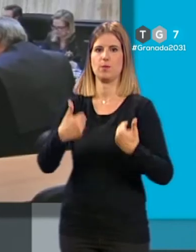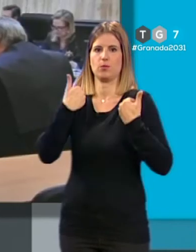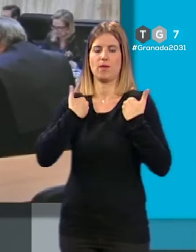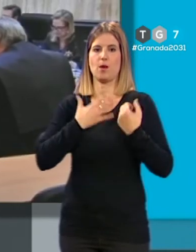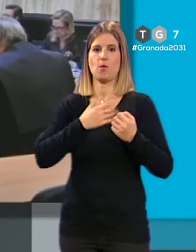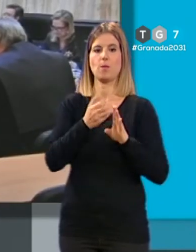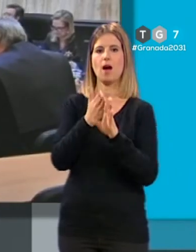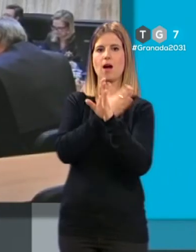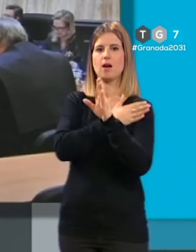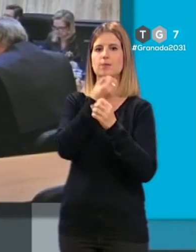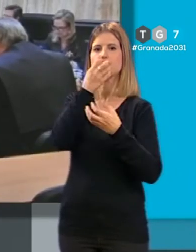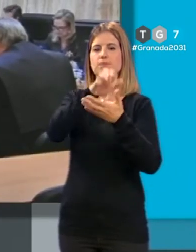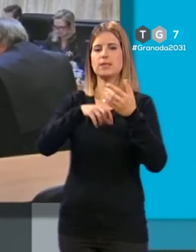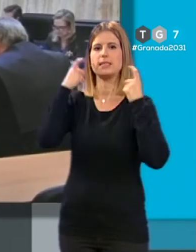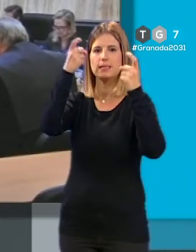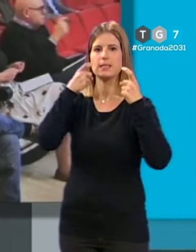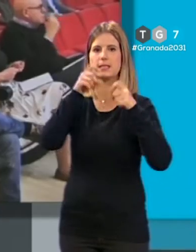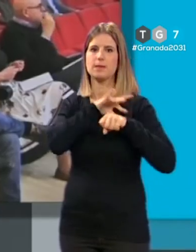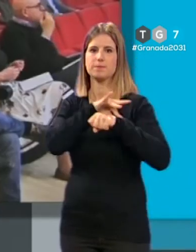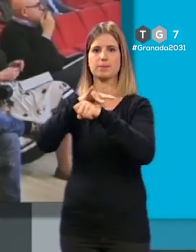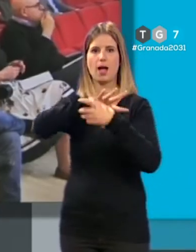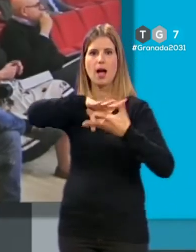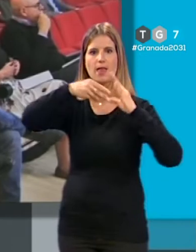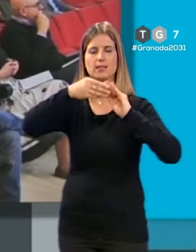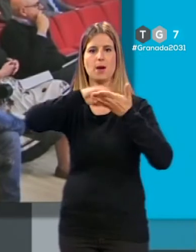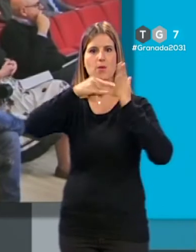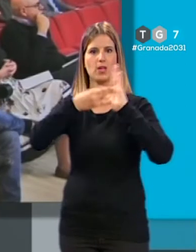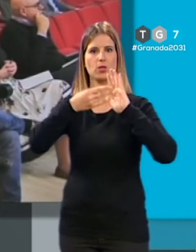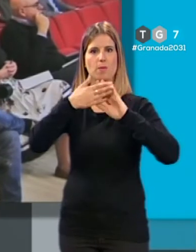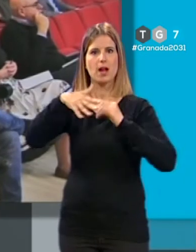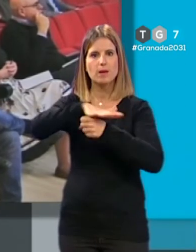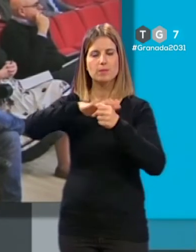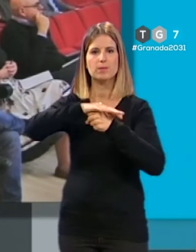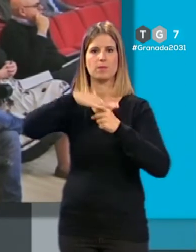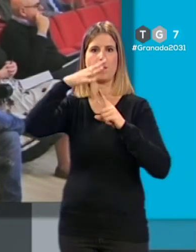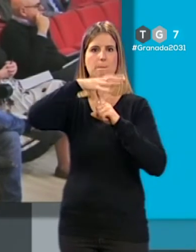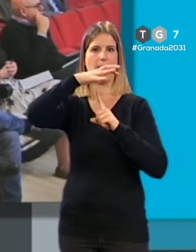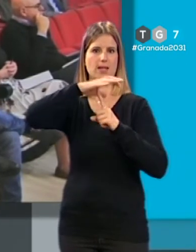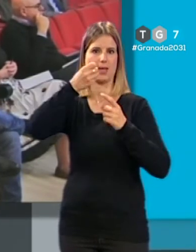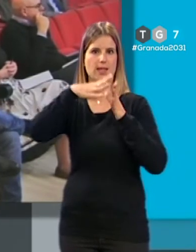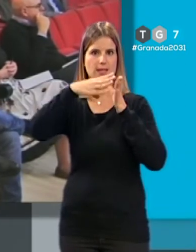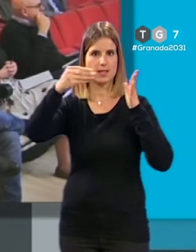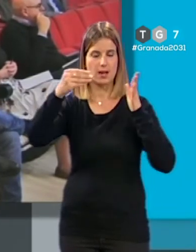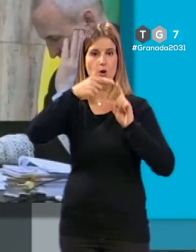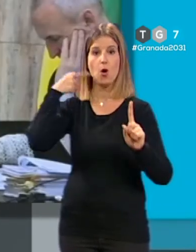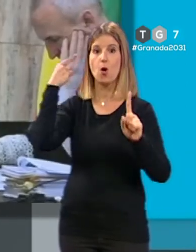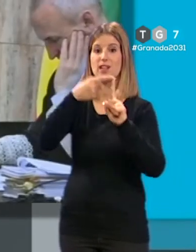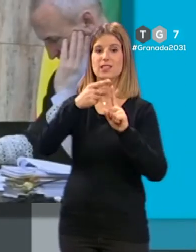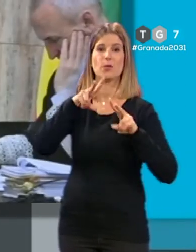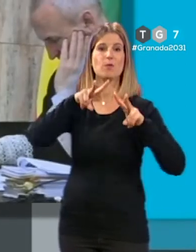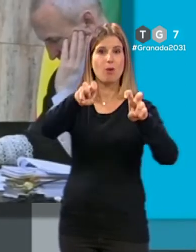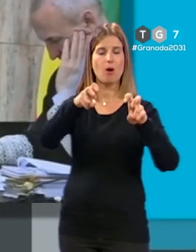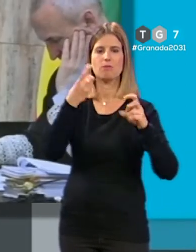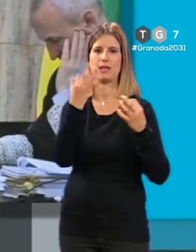intentó reconducir el proyecto para la urbanización del Parque del Serrayo. El objeto fundamental del proyecto era un parque